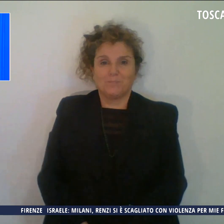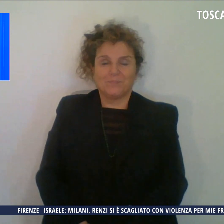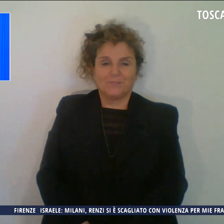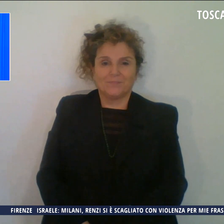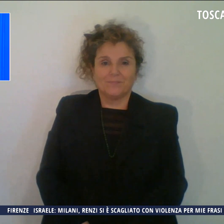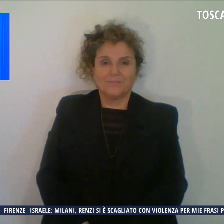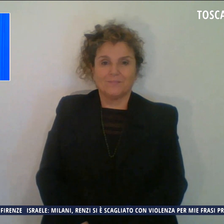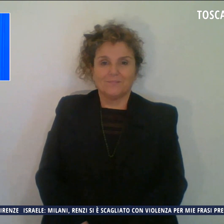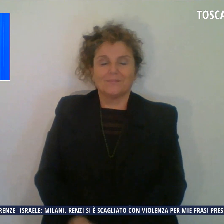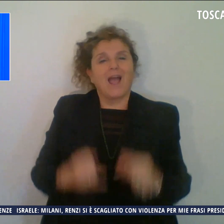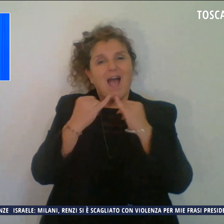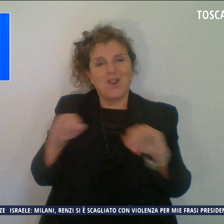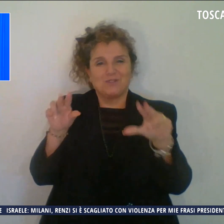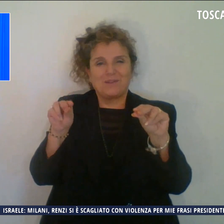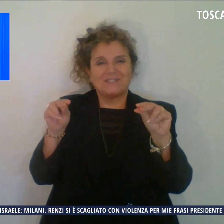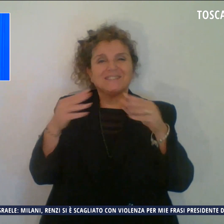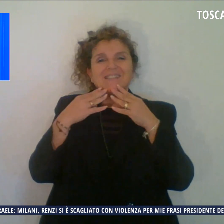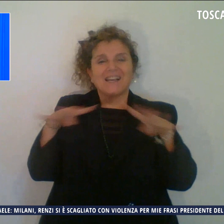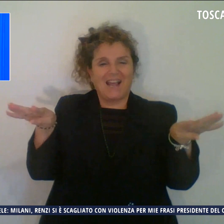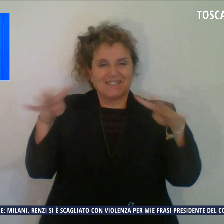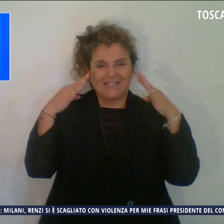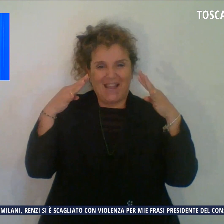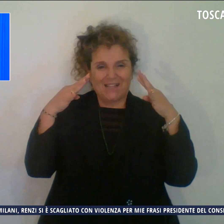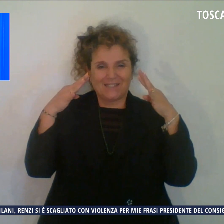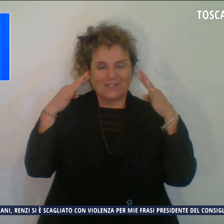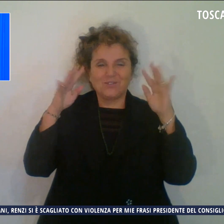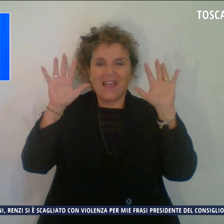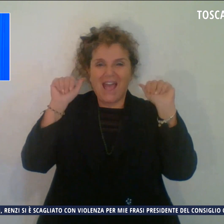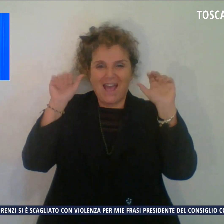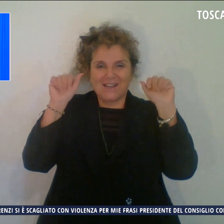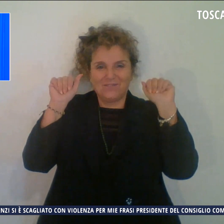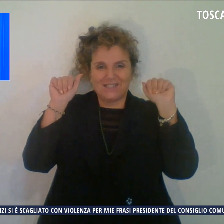È tutto per questa sera, grazie per averci seguiti, arrivederci!